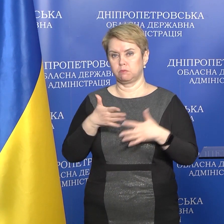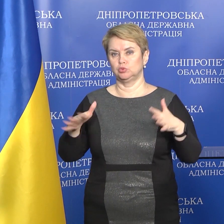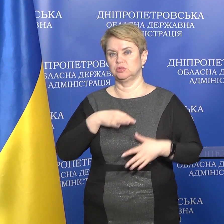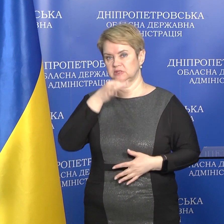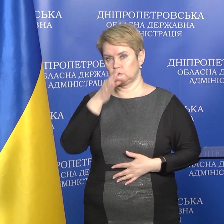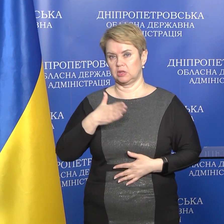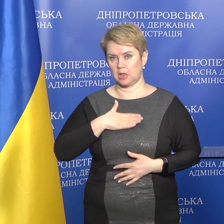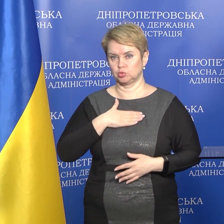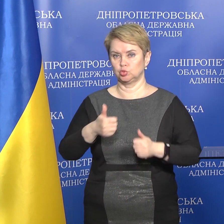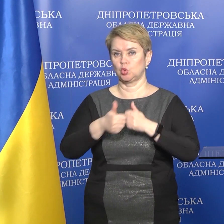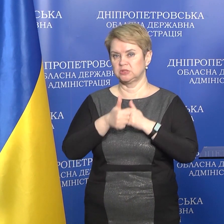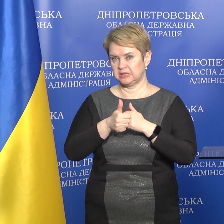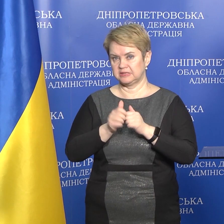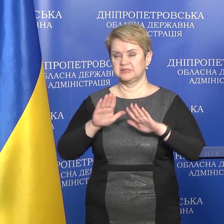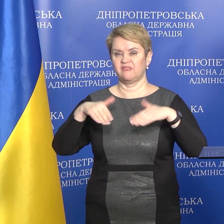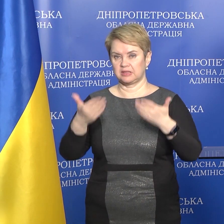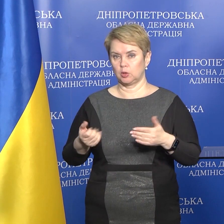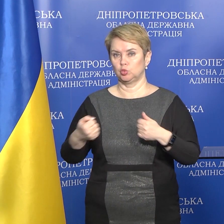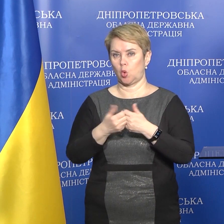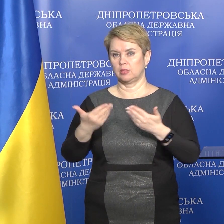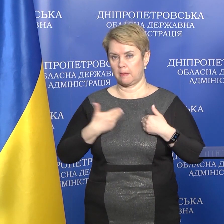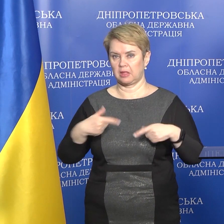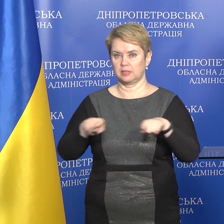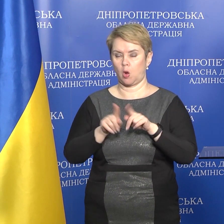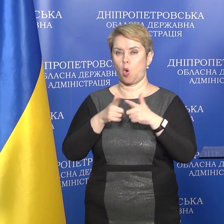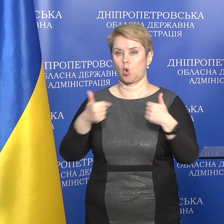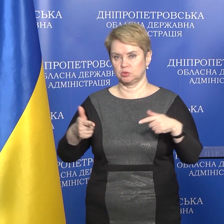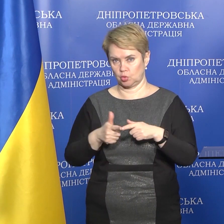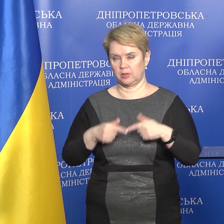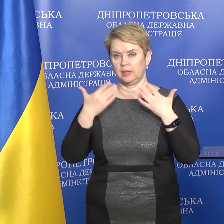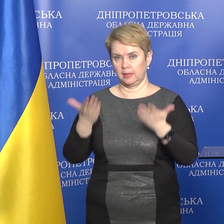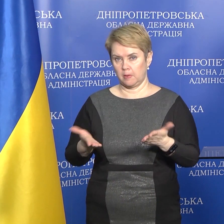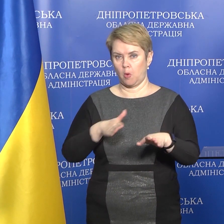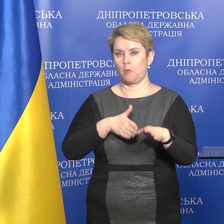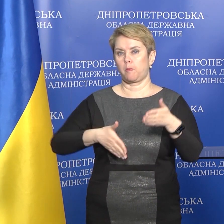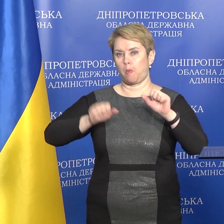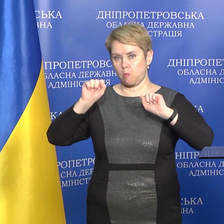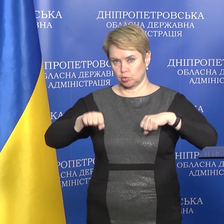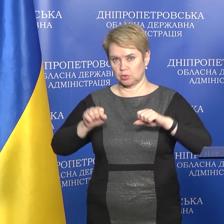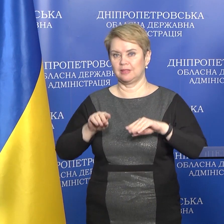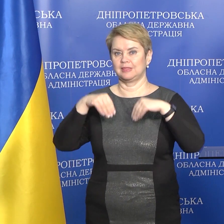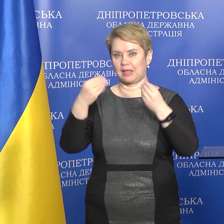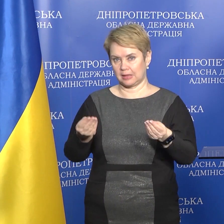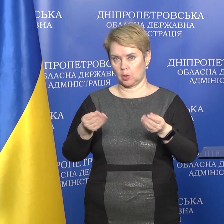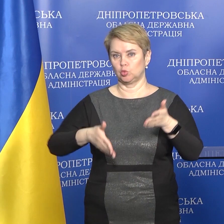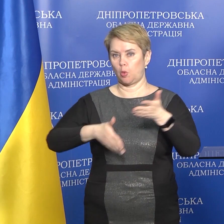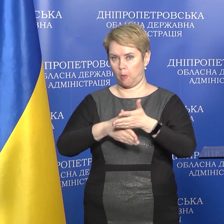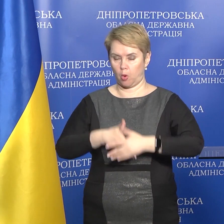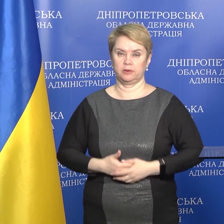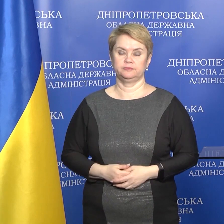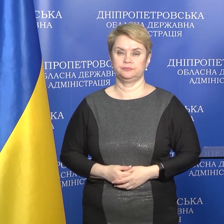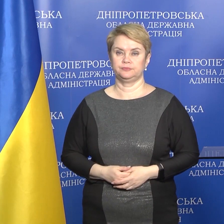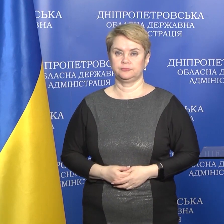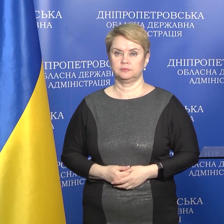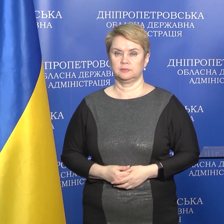скажу, наші сусіди звертаються до нас, ми також організовуємо їм по можливості надання допомоги.